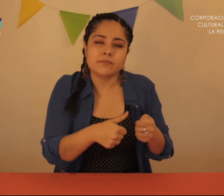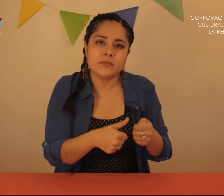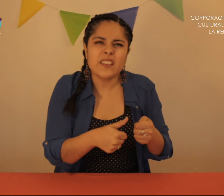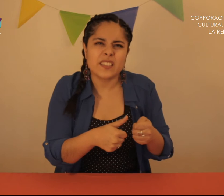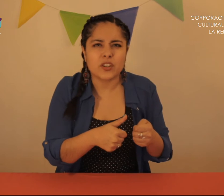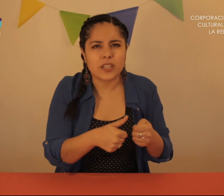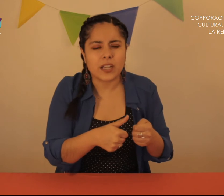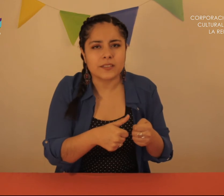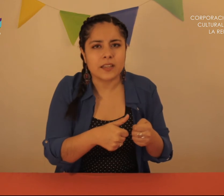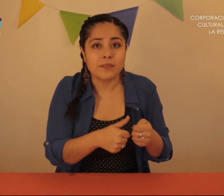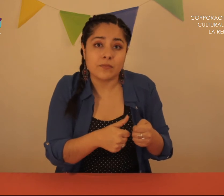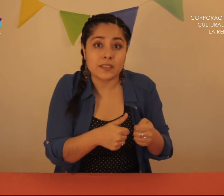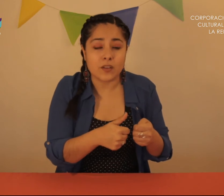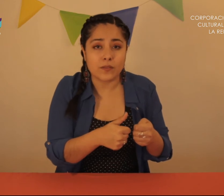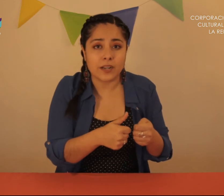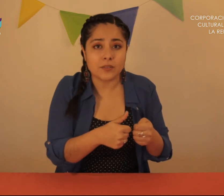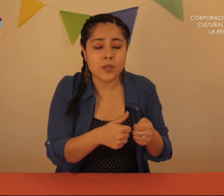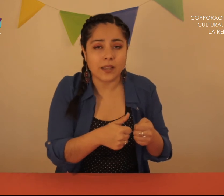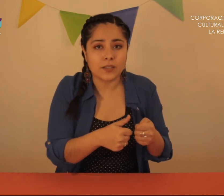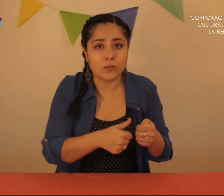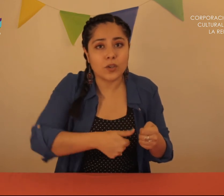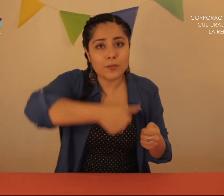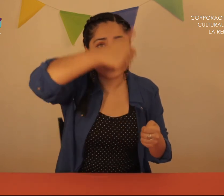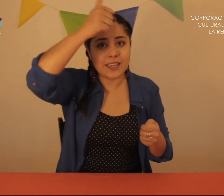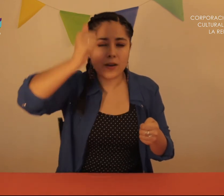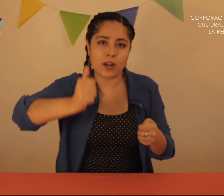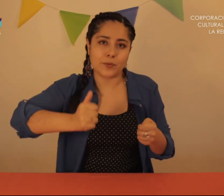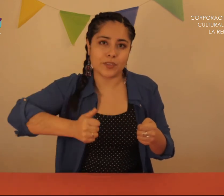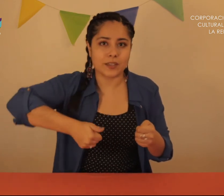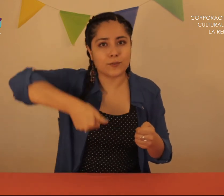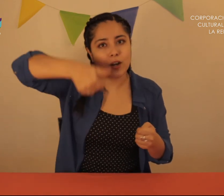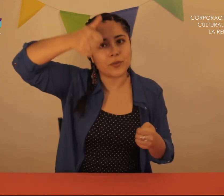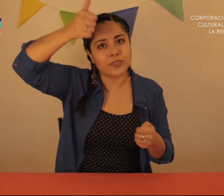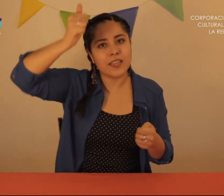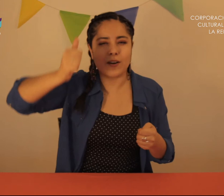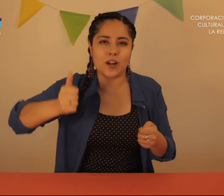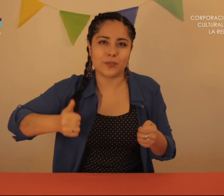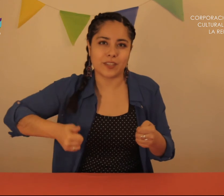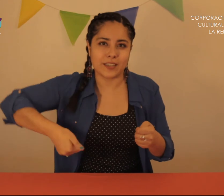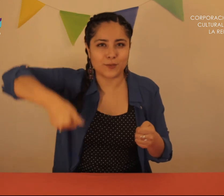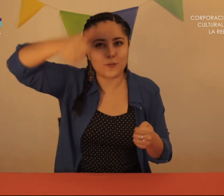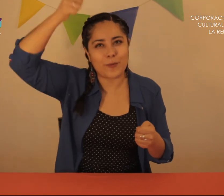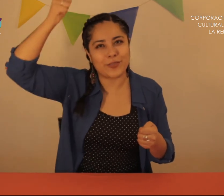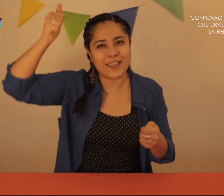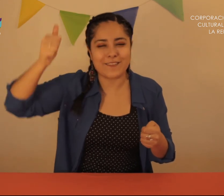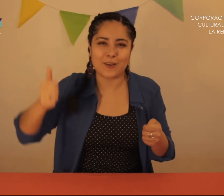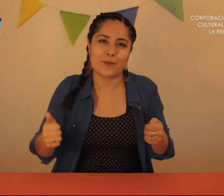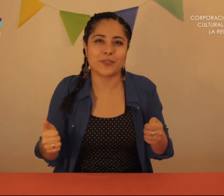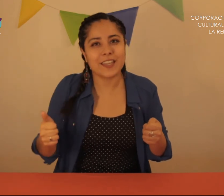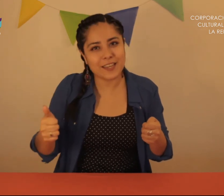Debe ser que no está en casa Decidió volver a la suya Y subió la montaña Bajó la montaña Subió la montaña Bajó la montaña Subió la montaña Bajó la montaña Y